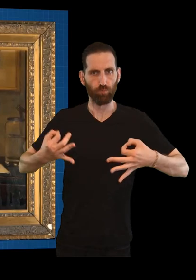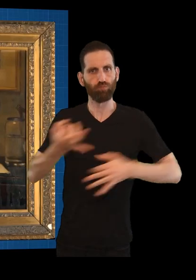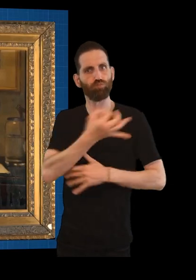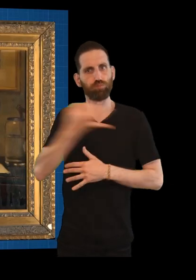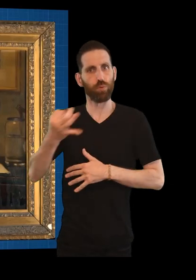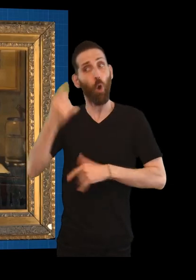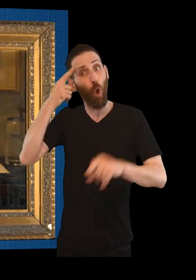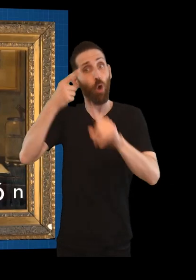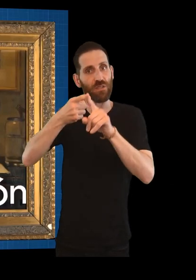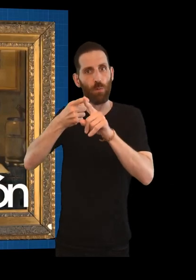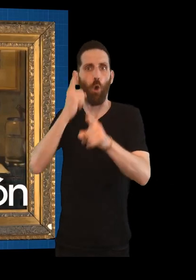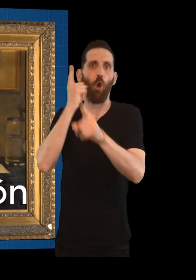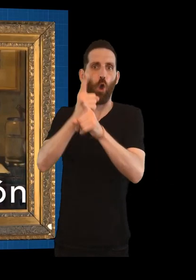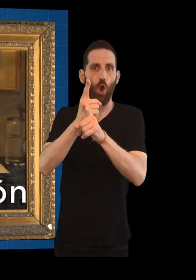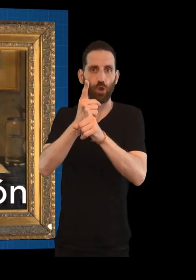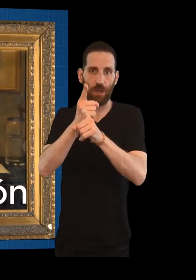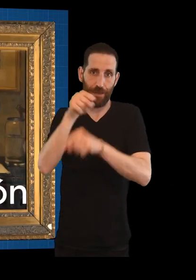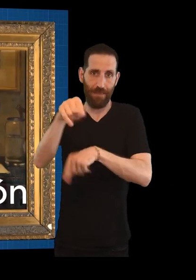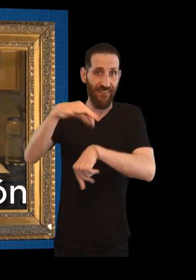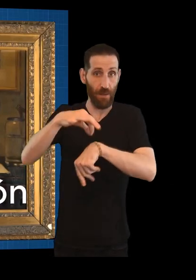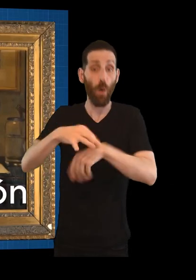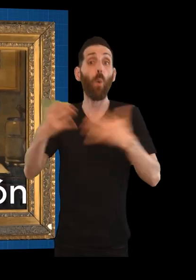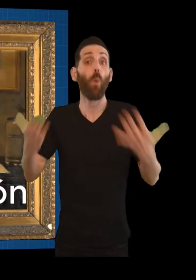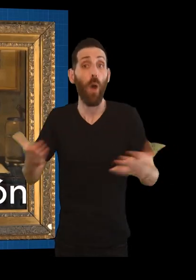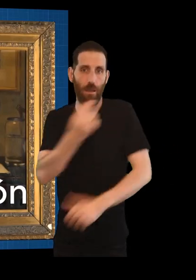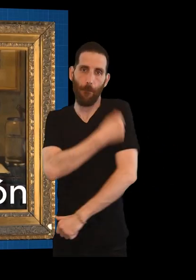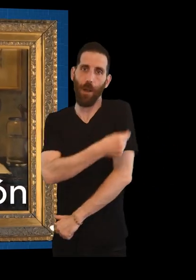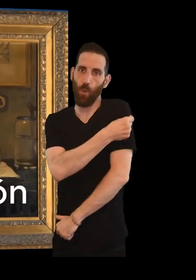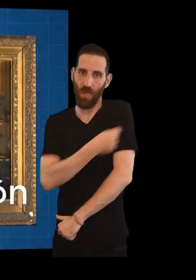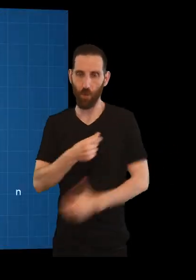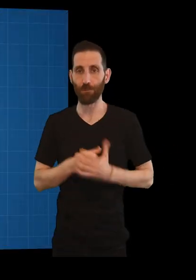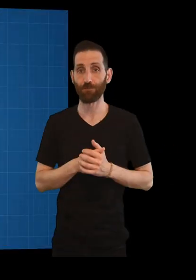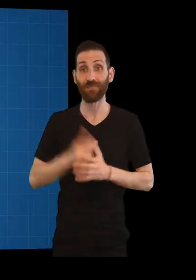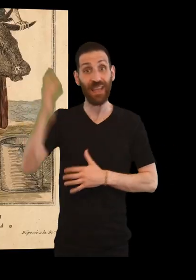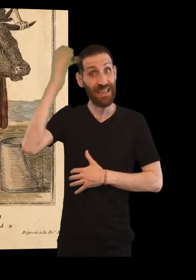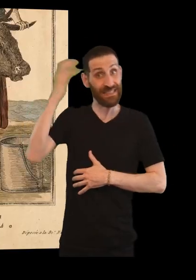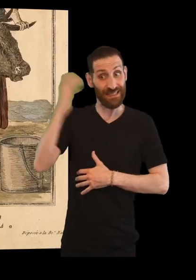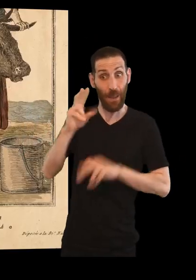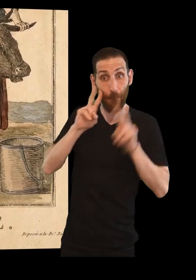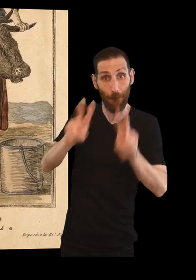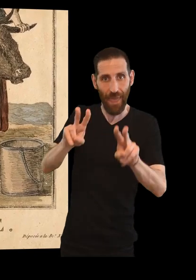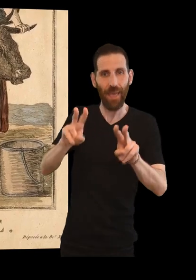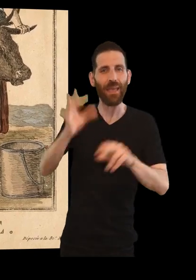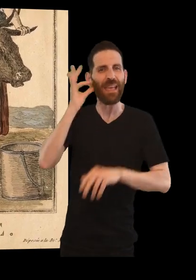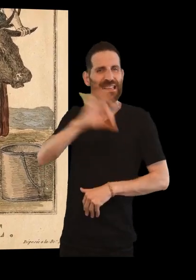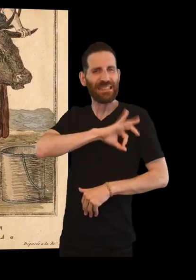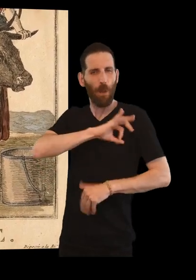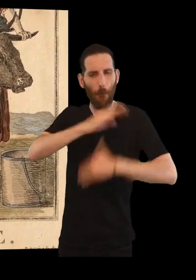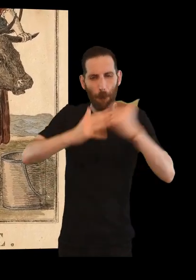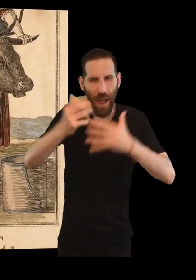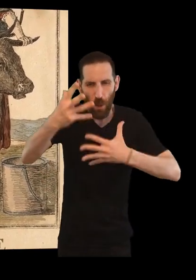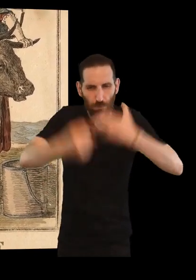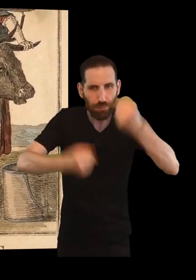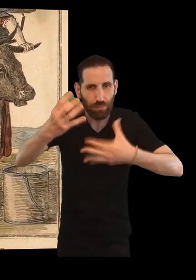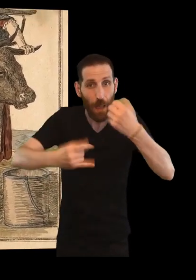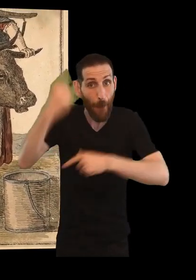e efectivo para lutar contra ela. A vacinación. Jenner observara que as leiteiras que foran